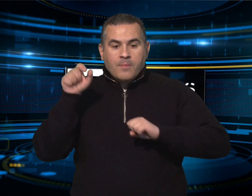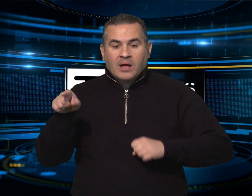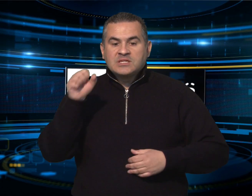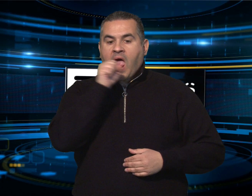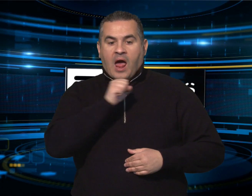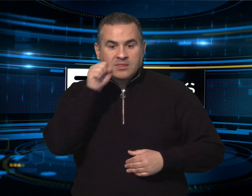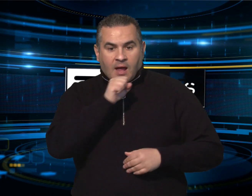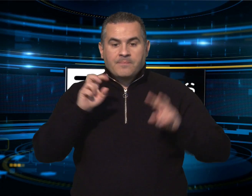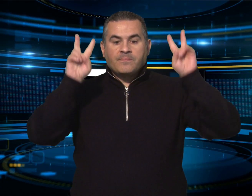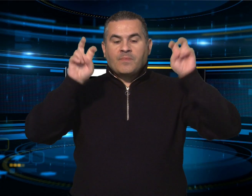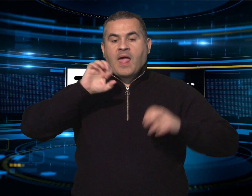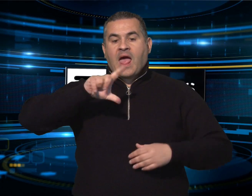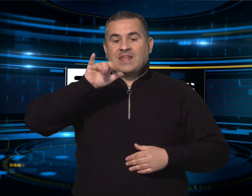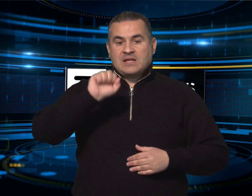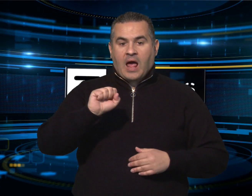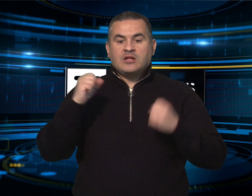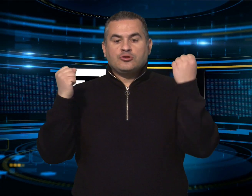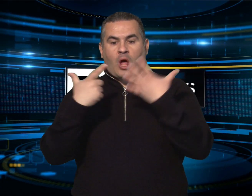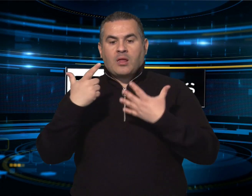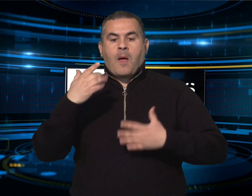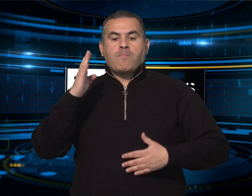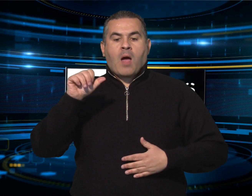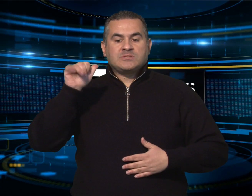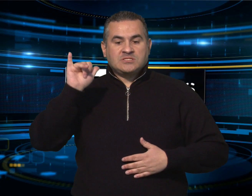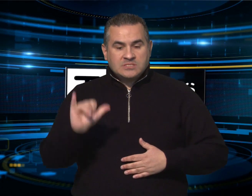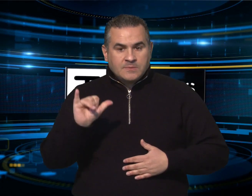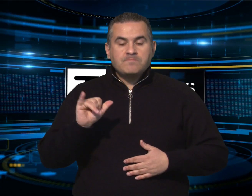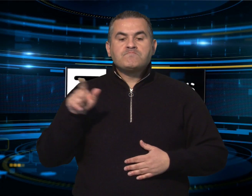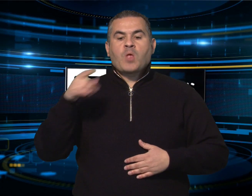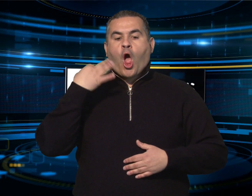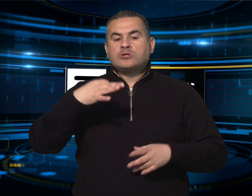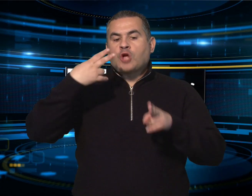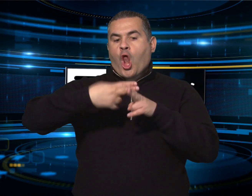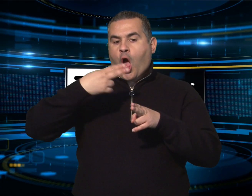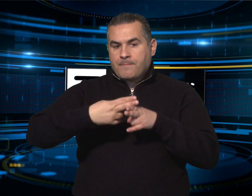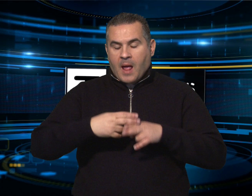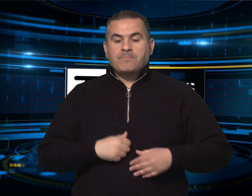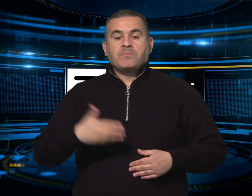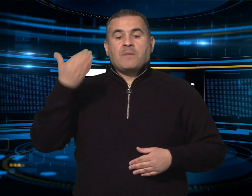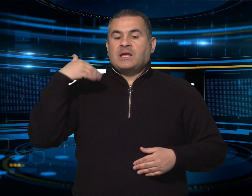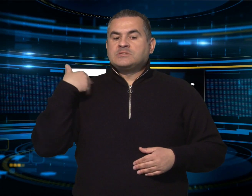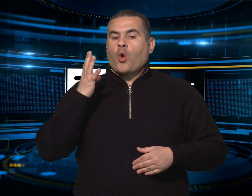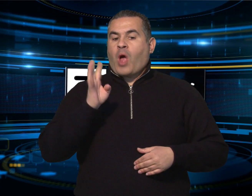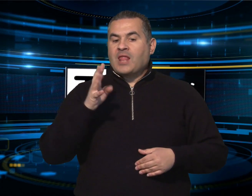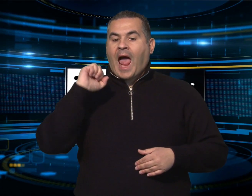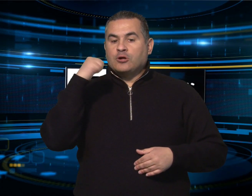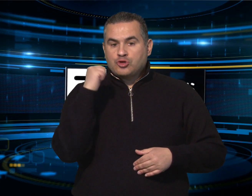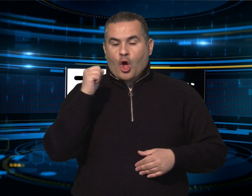Olbia e Golfaranci il 34enne sassarese Fabio Piu. La guardia giurata aveva subito una grave lesione vertebrale che lo costringe